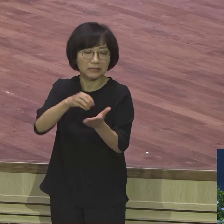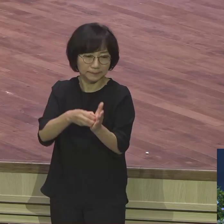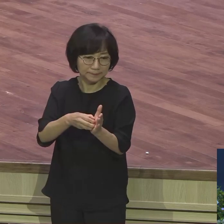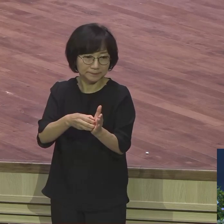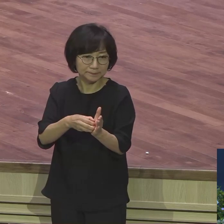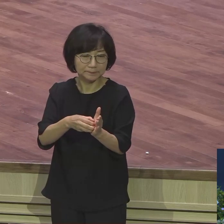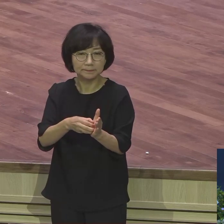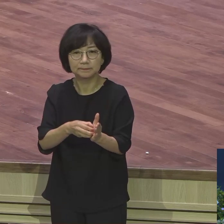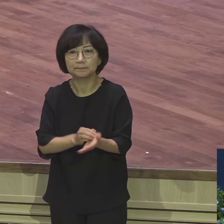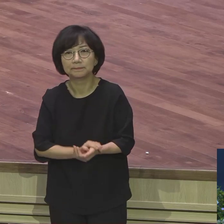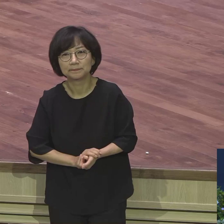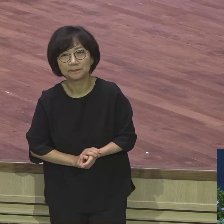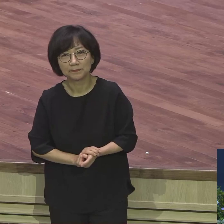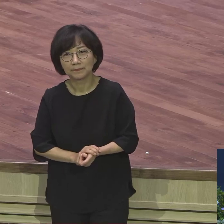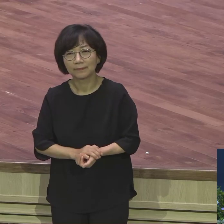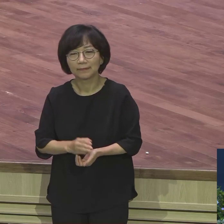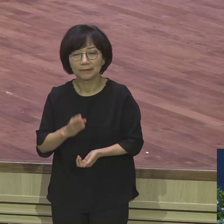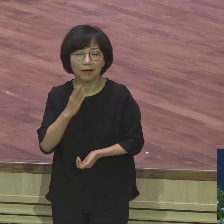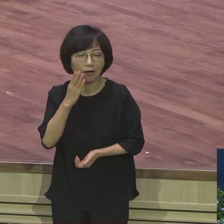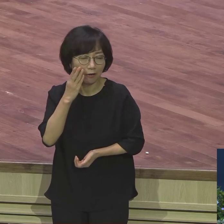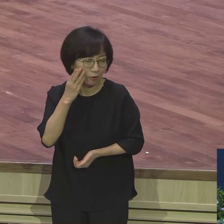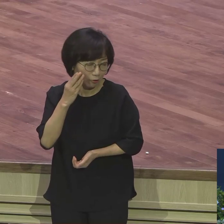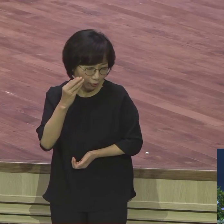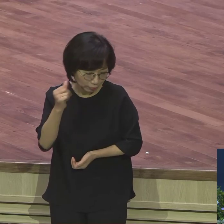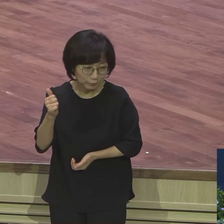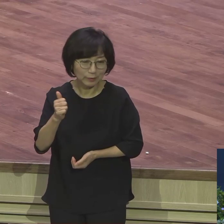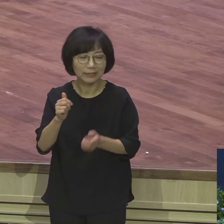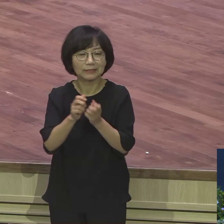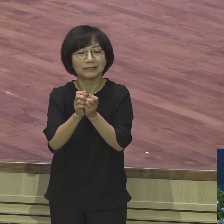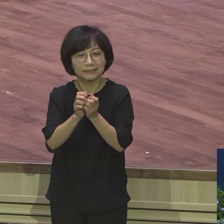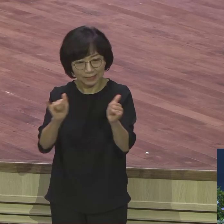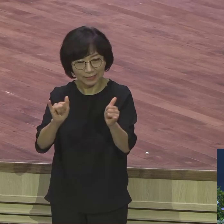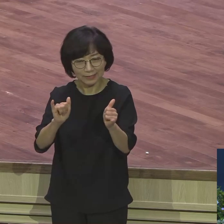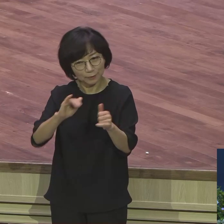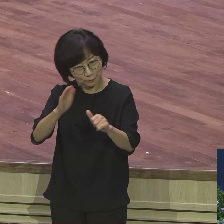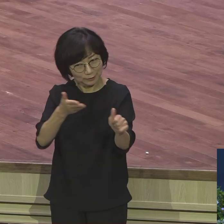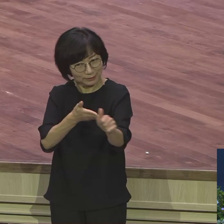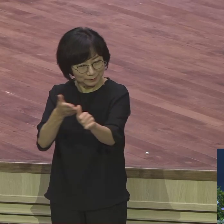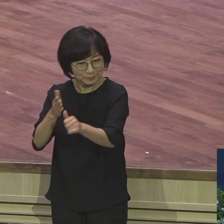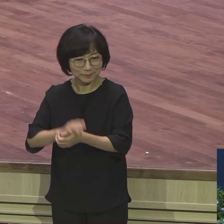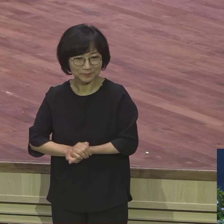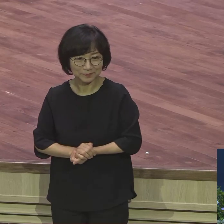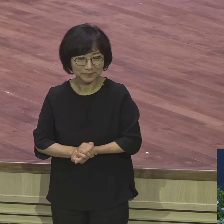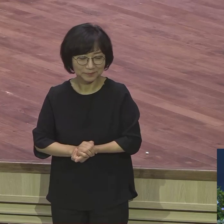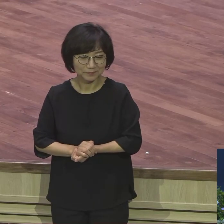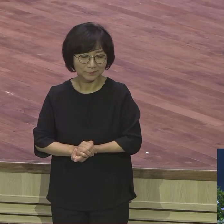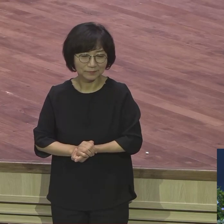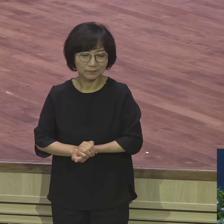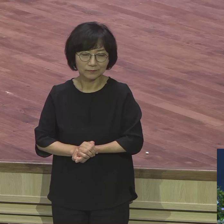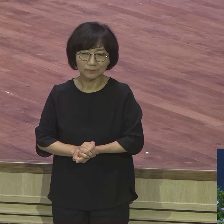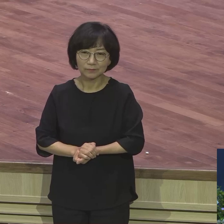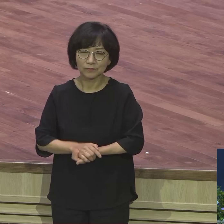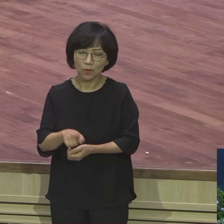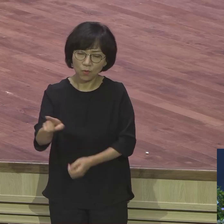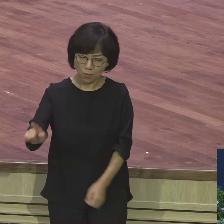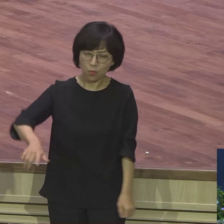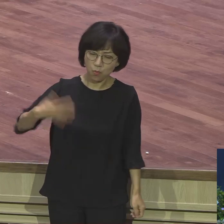이게 형통한 자예요 이런 소리 한번 들어봤어요 야 확실히 너는